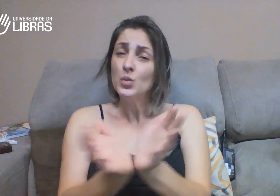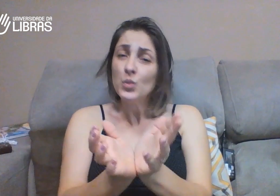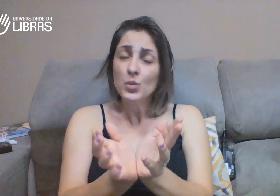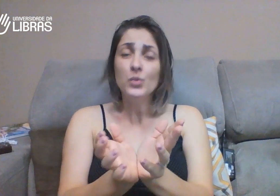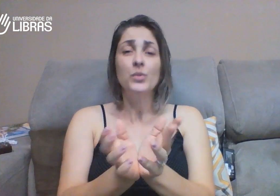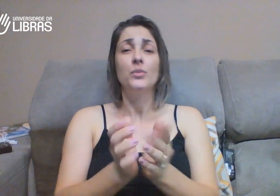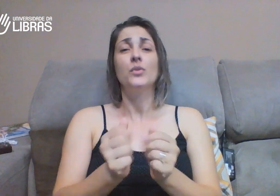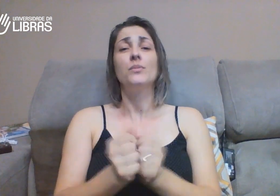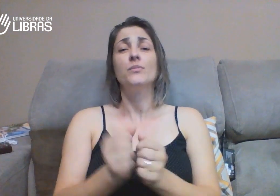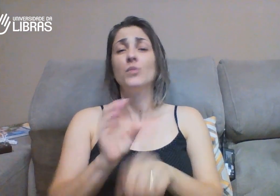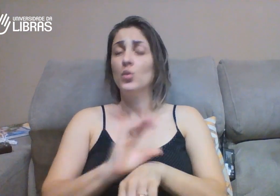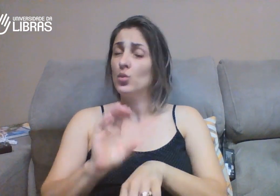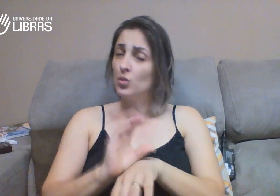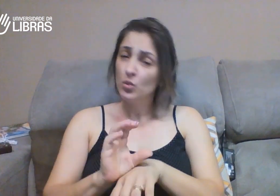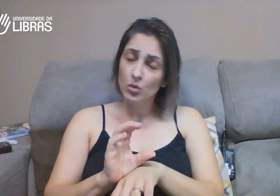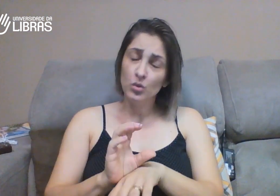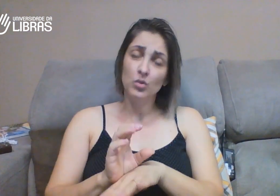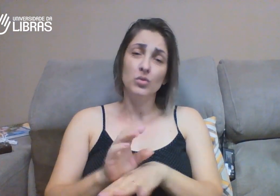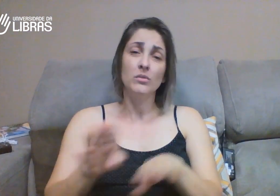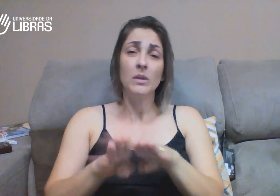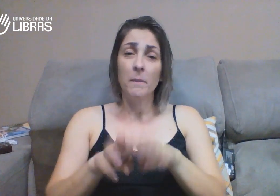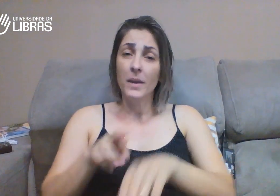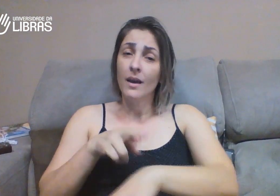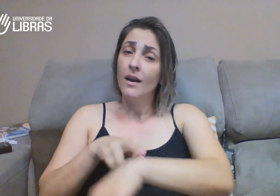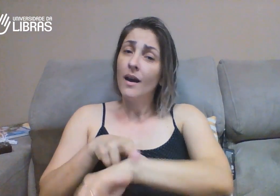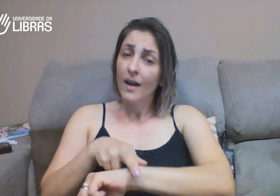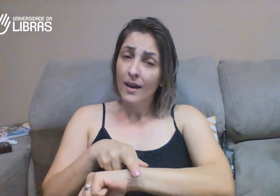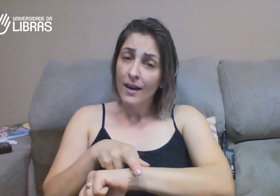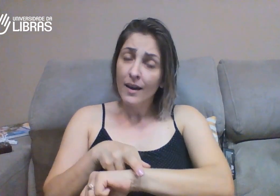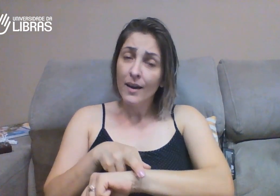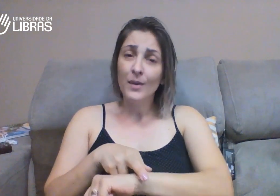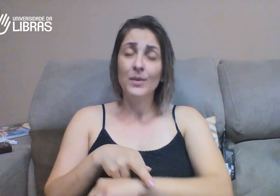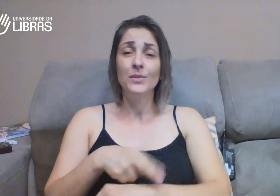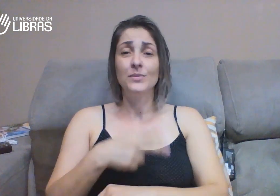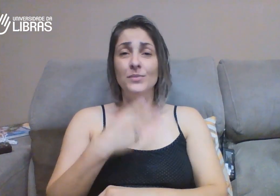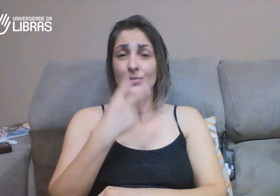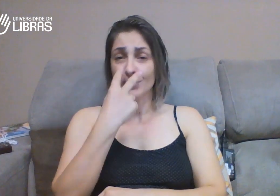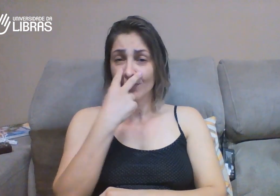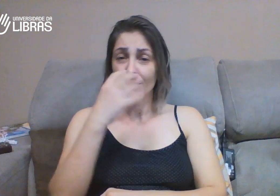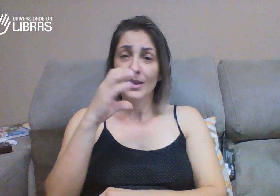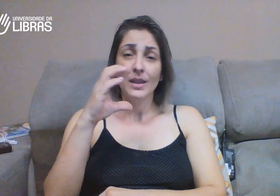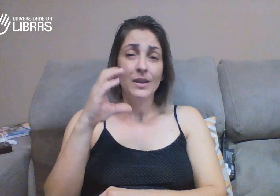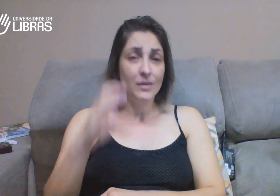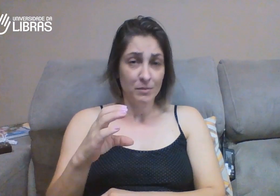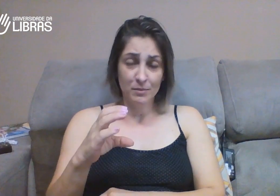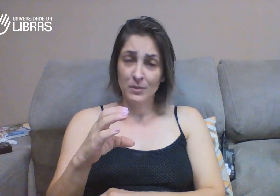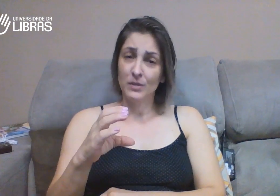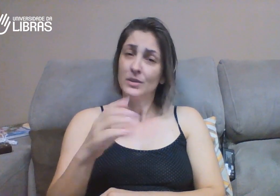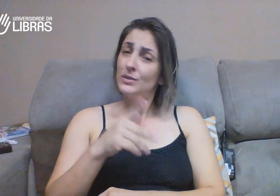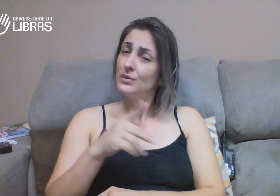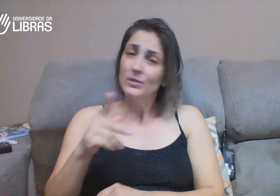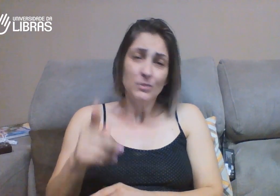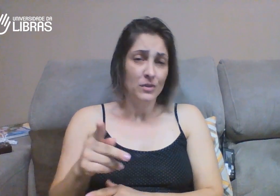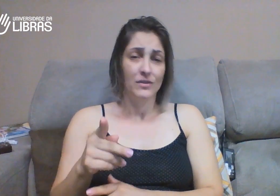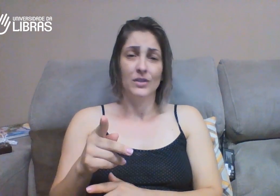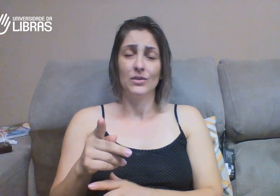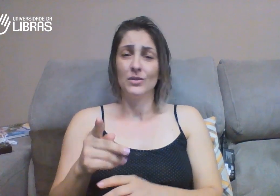grupo. Do curso. Né? A professora Raquel. O professor Maurício. Eu quero agradecer